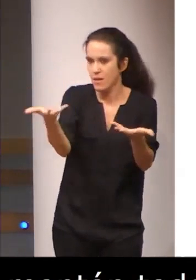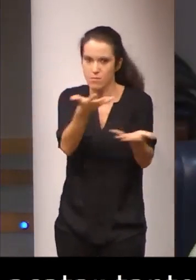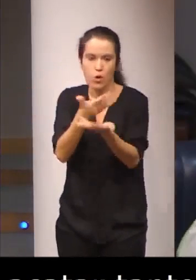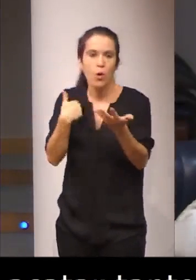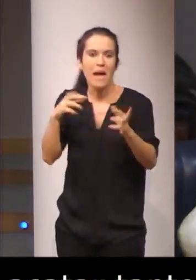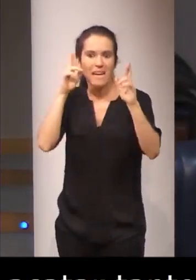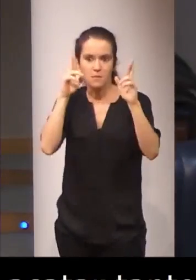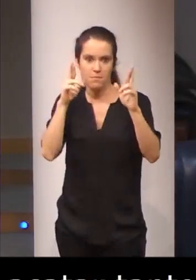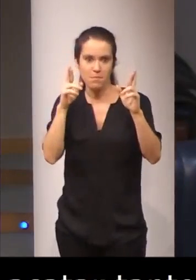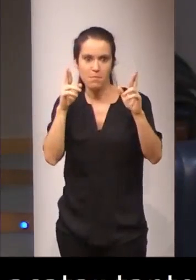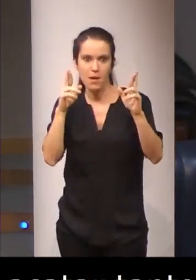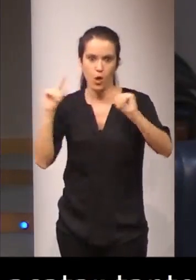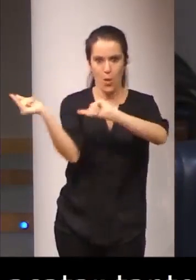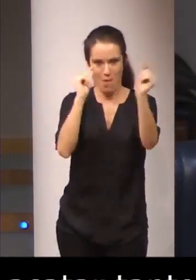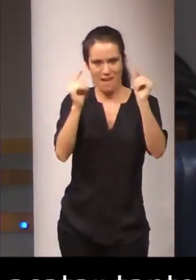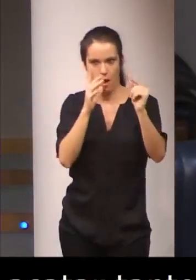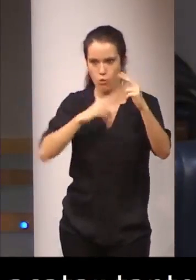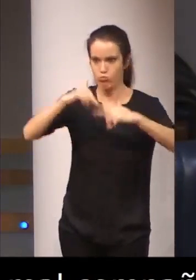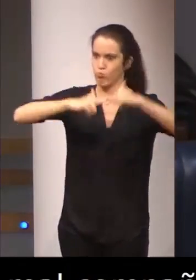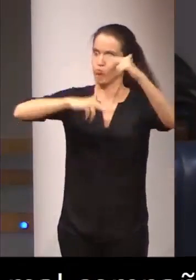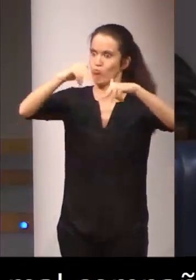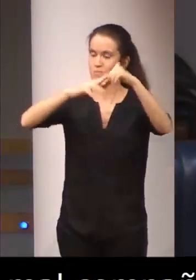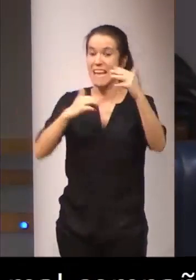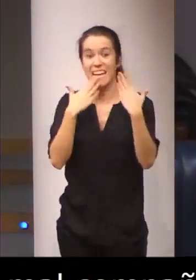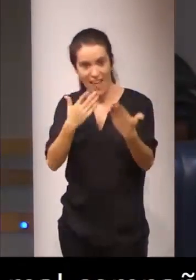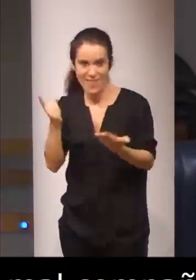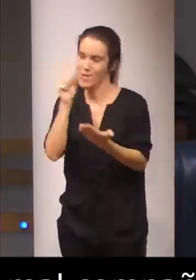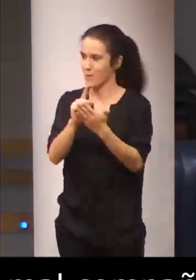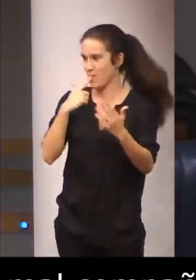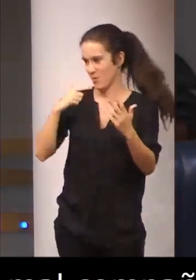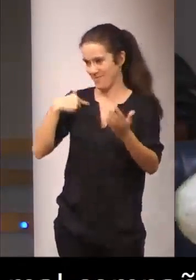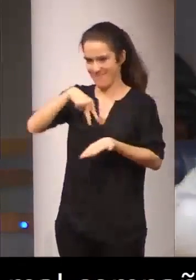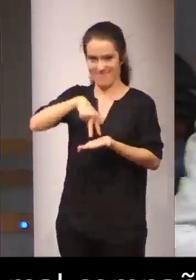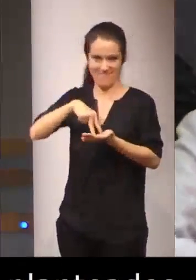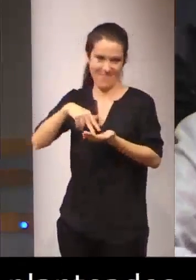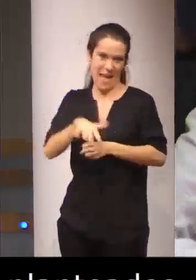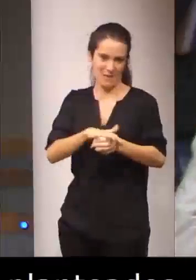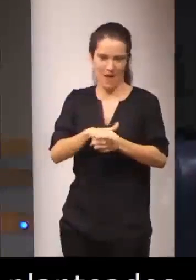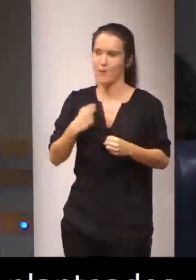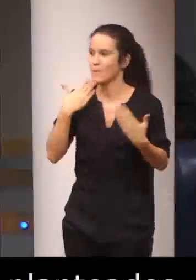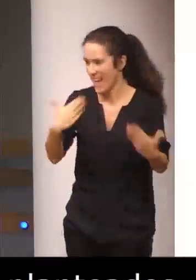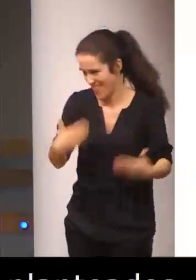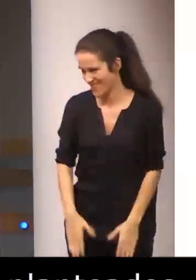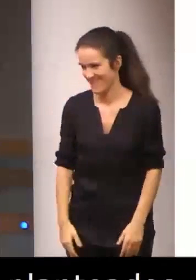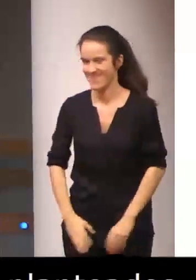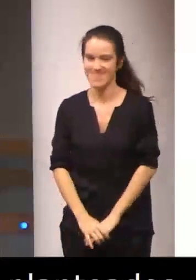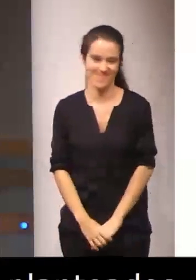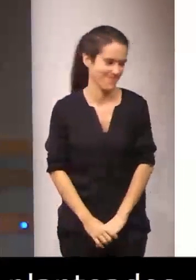más fructífero este debate. Y gracias nuevamente por habernos permitido estar aquí. Gracias. Gracias.